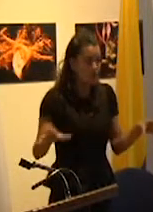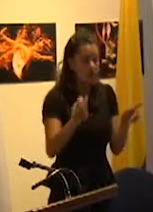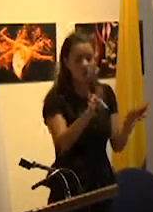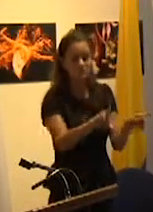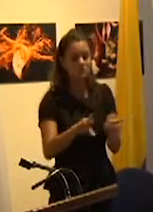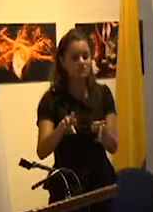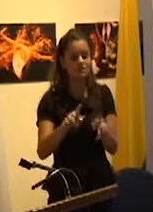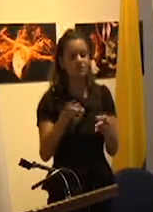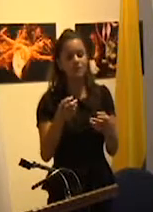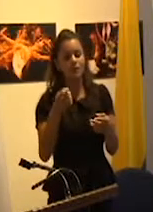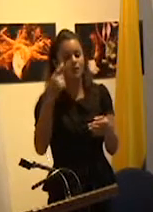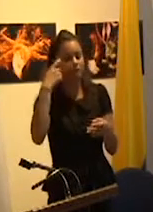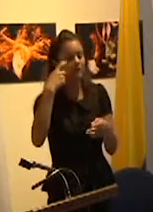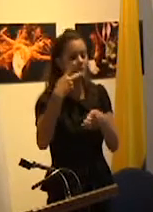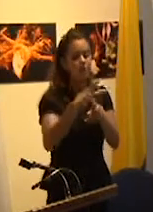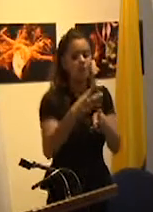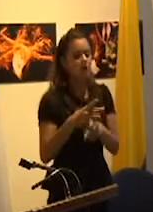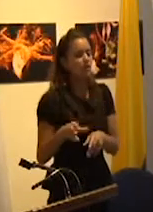homogénea